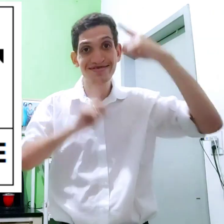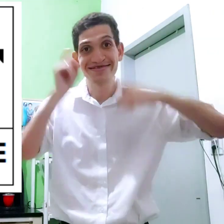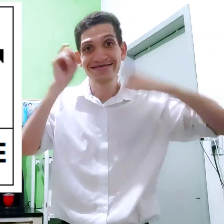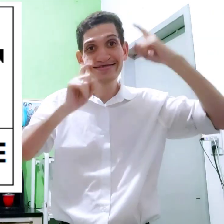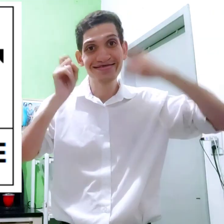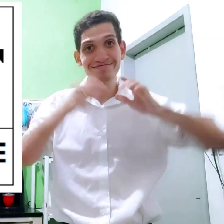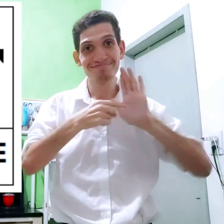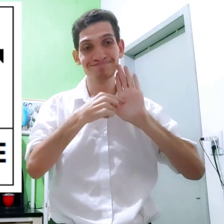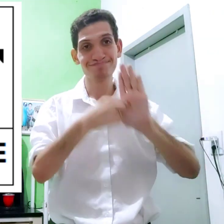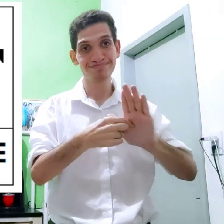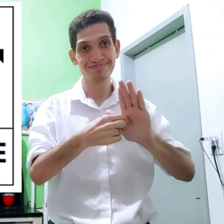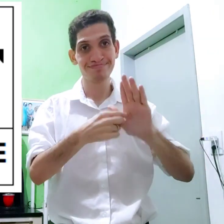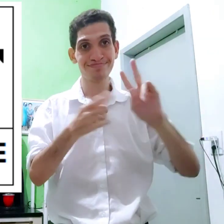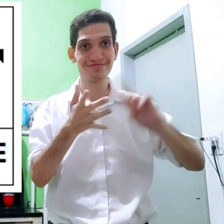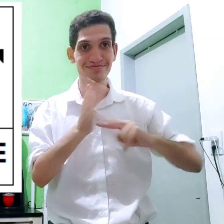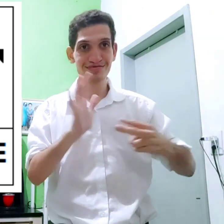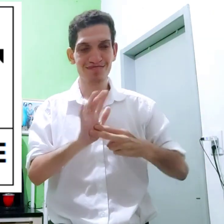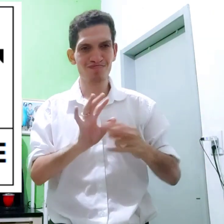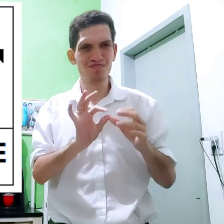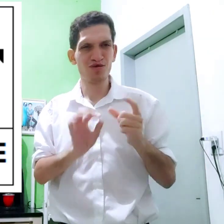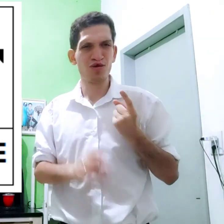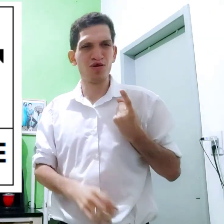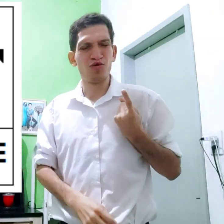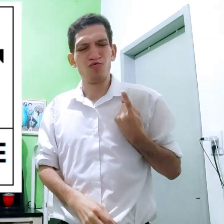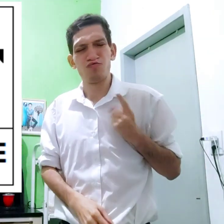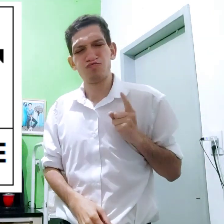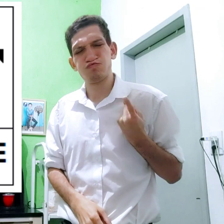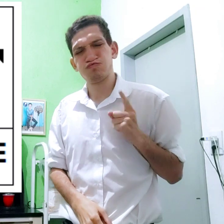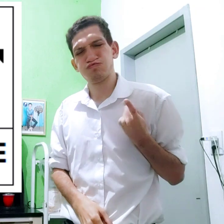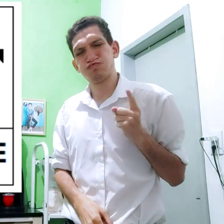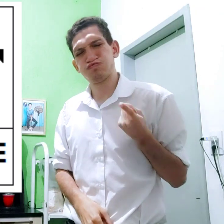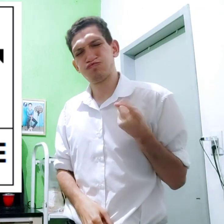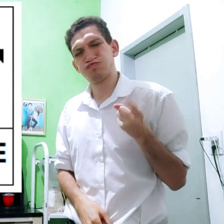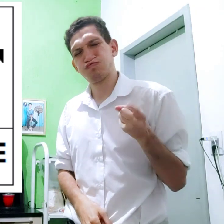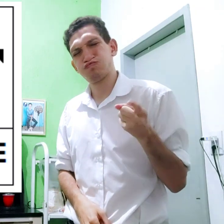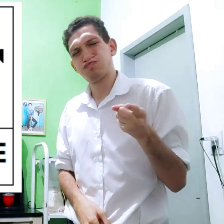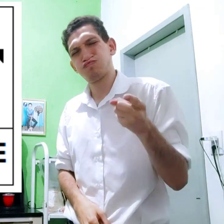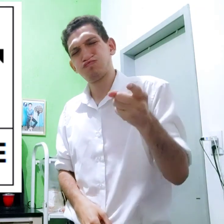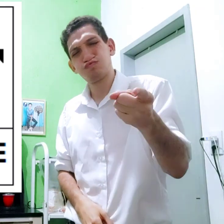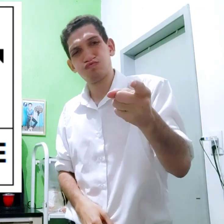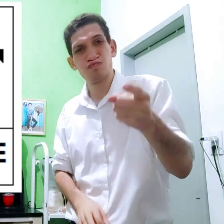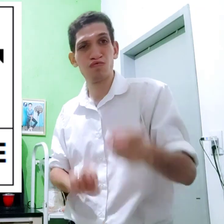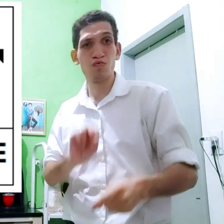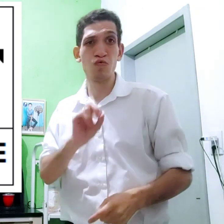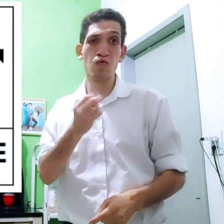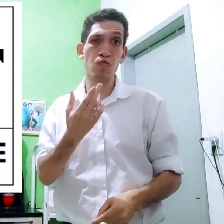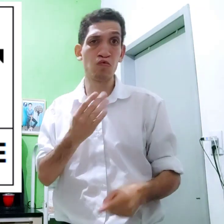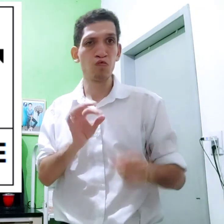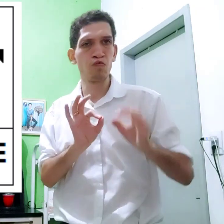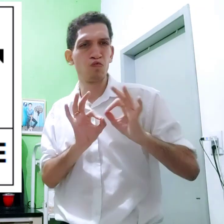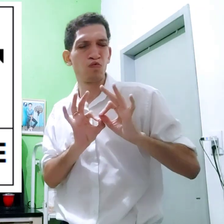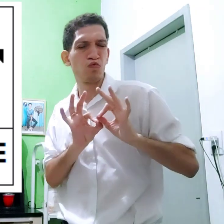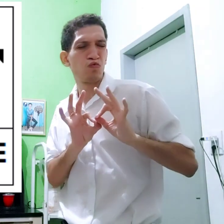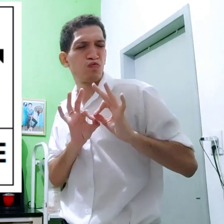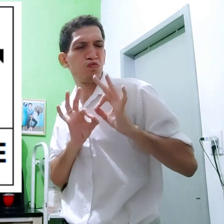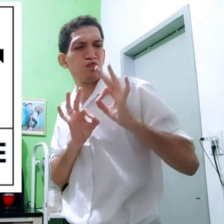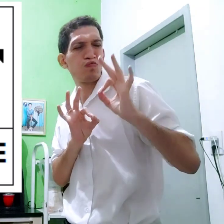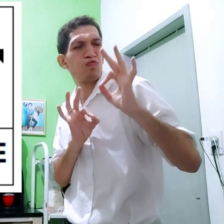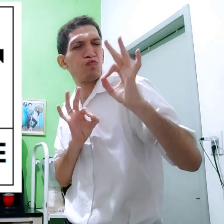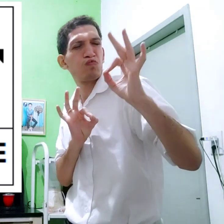igual Algum A expressão facial mostra Significa Muito longe Ou Esse